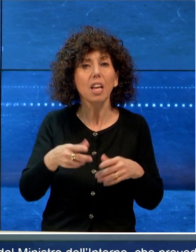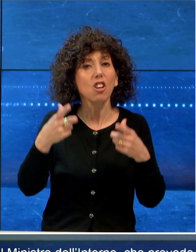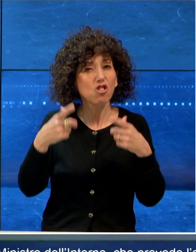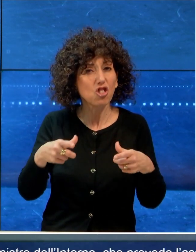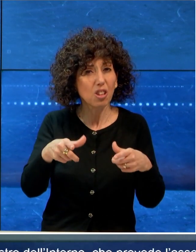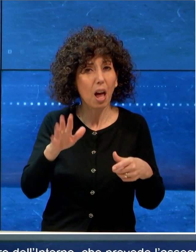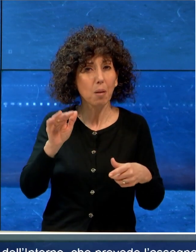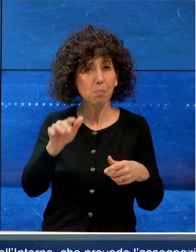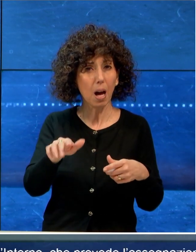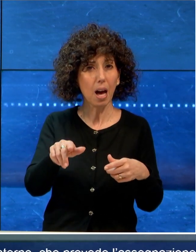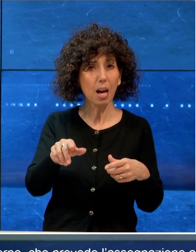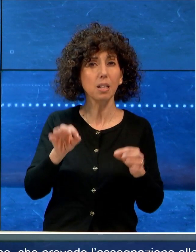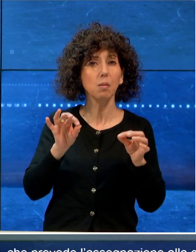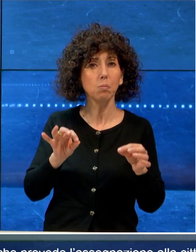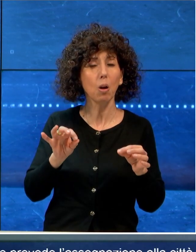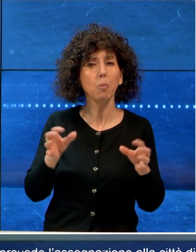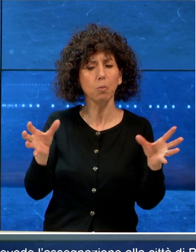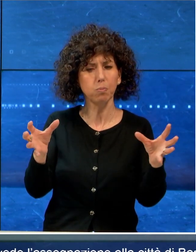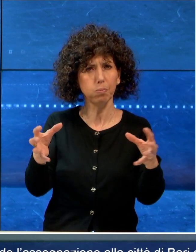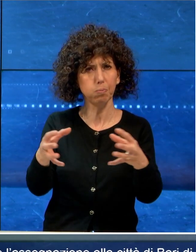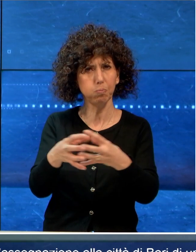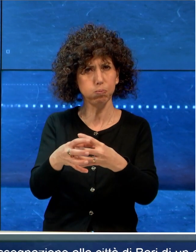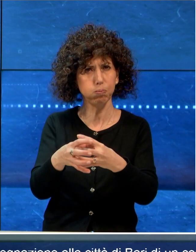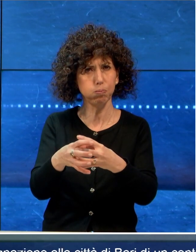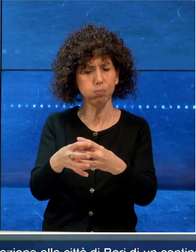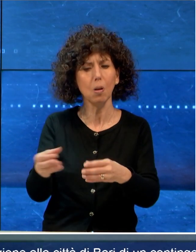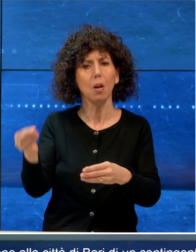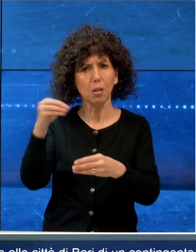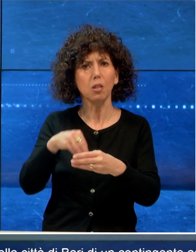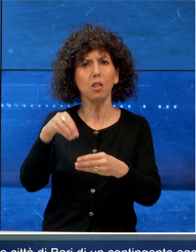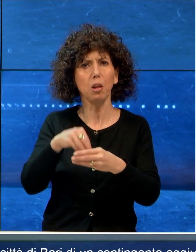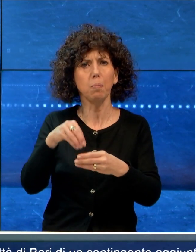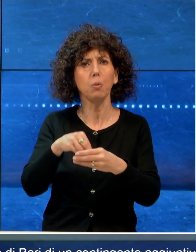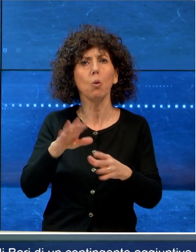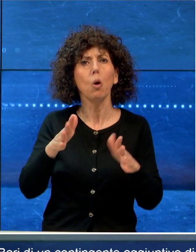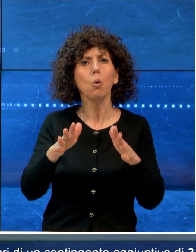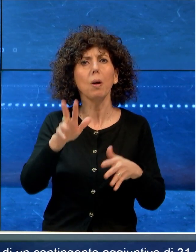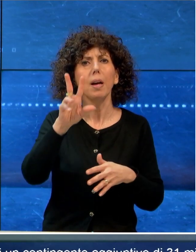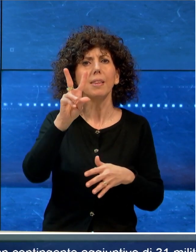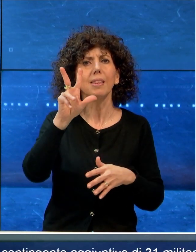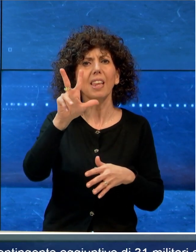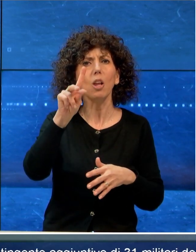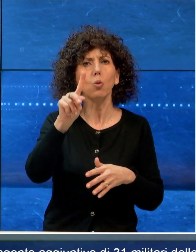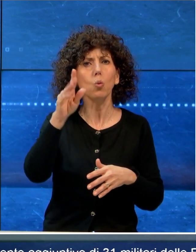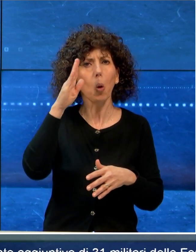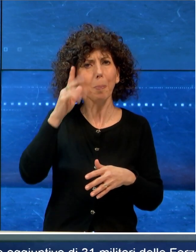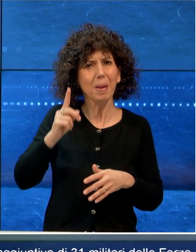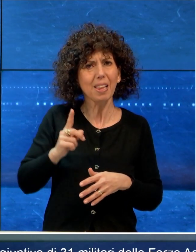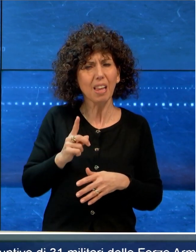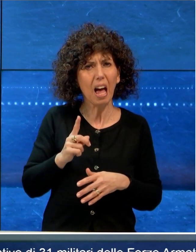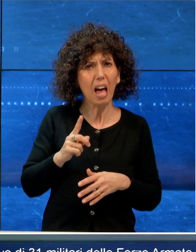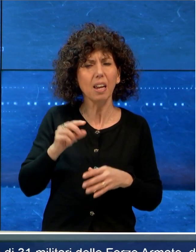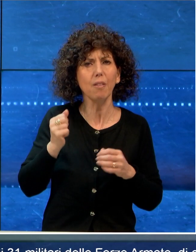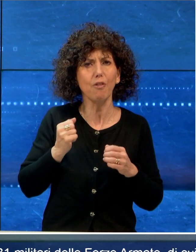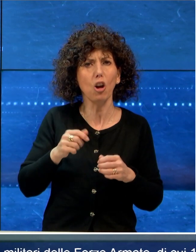città di Bari di un contingente aggiuntivo di 31 militari delle Forze